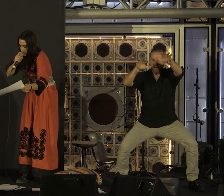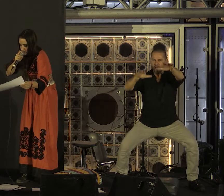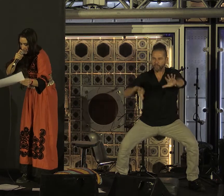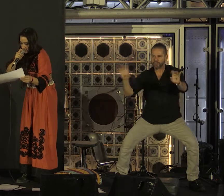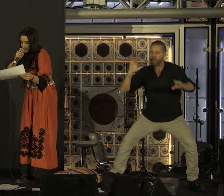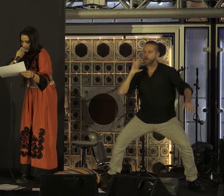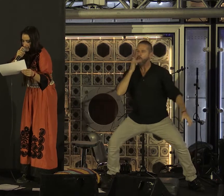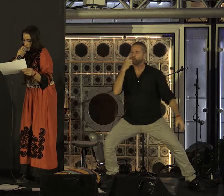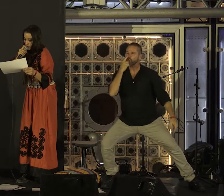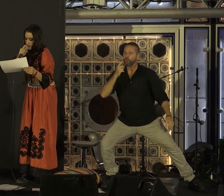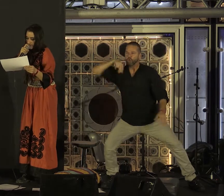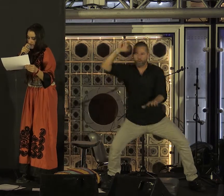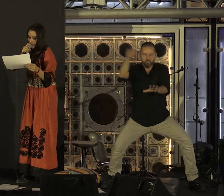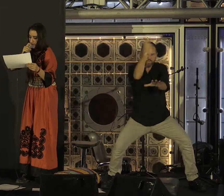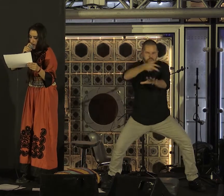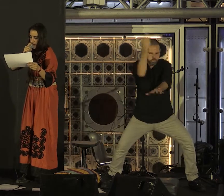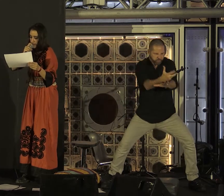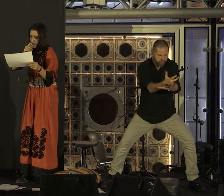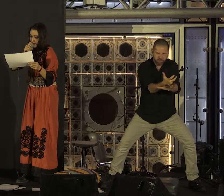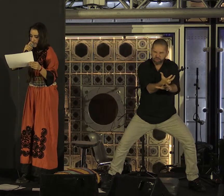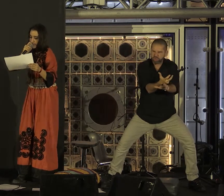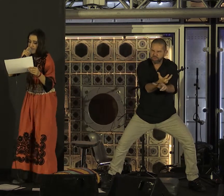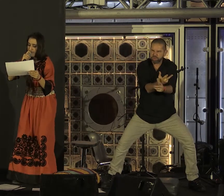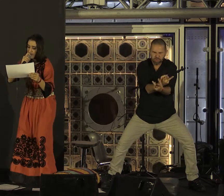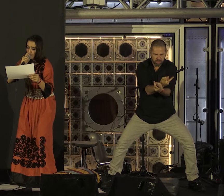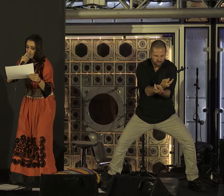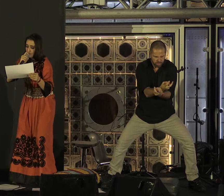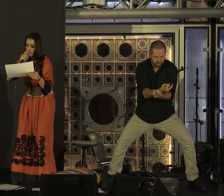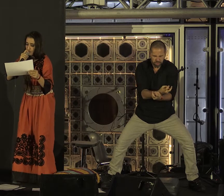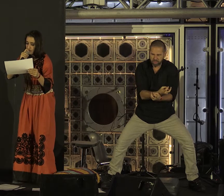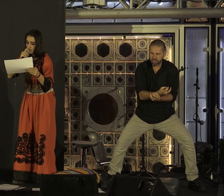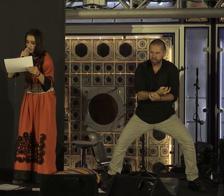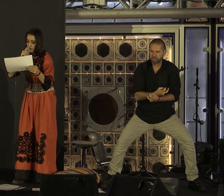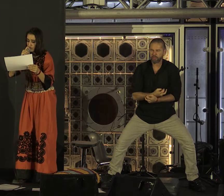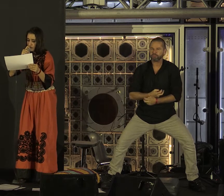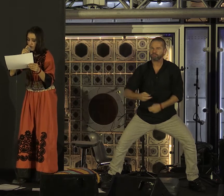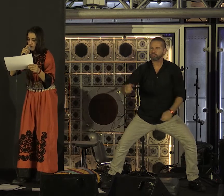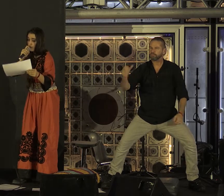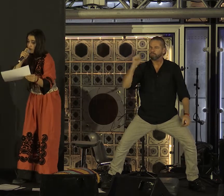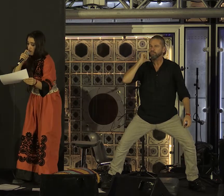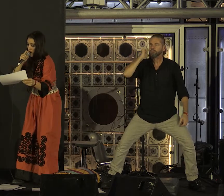cicatriseront demain cette plaie, sa femme à genoux, dans ses bras.